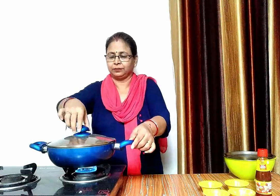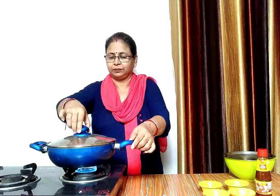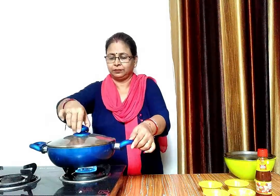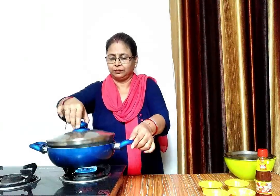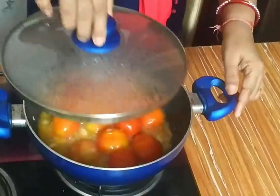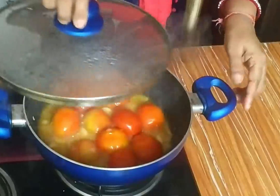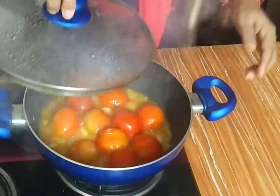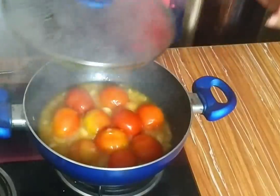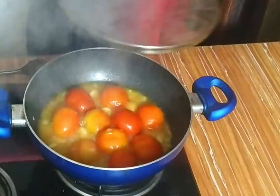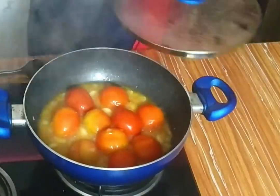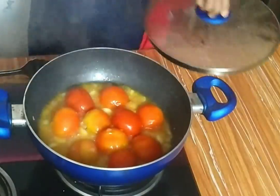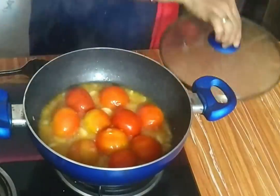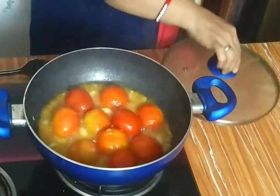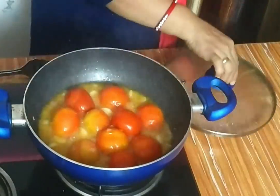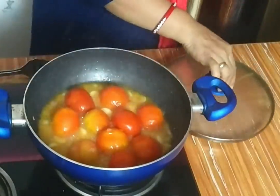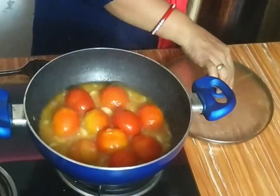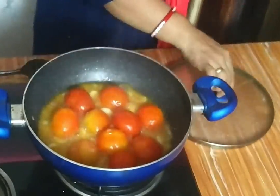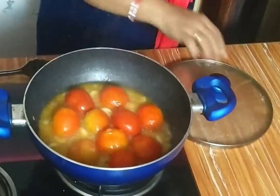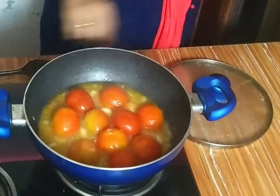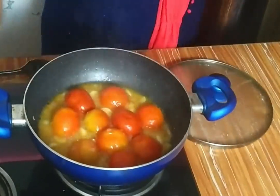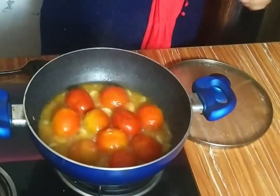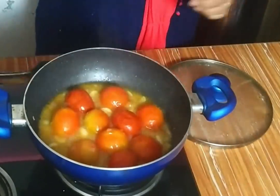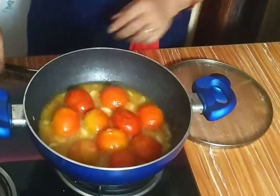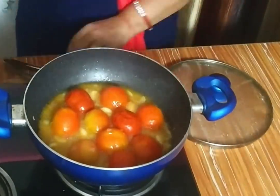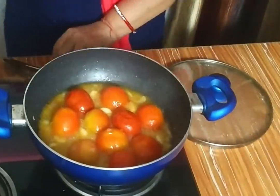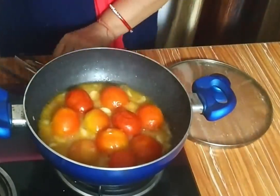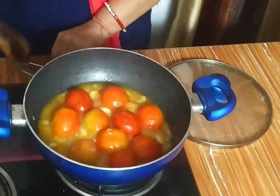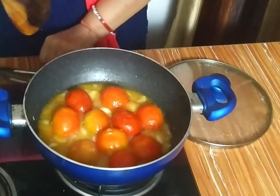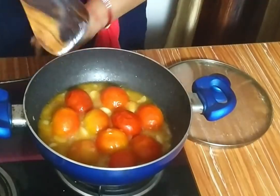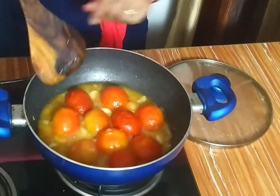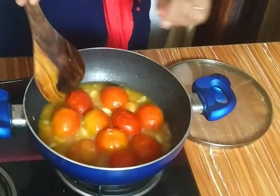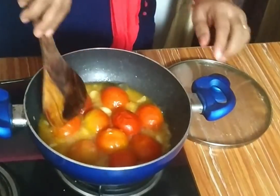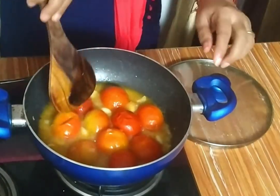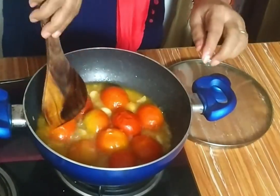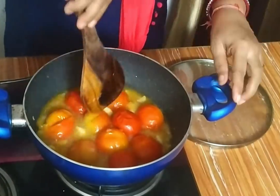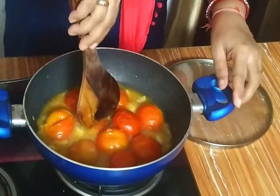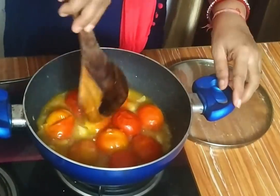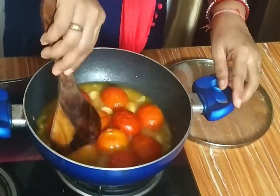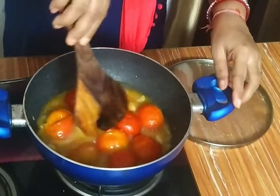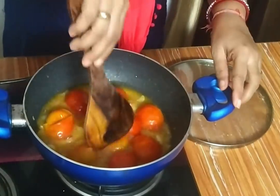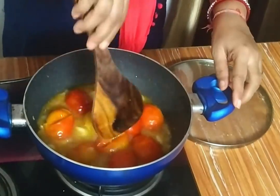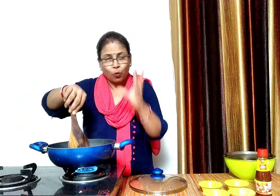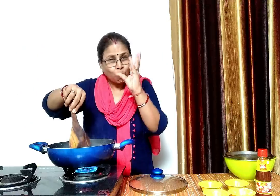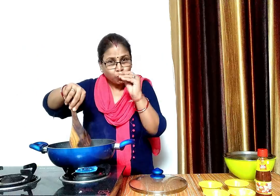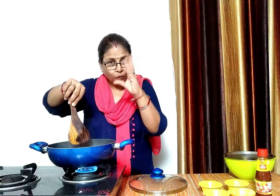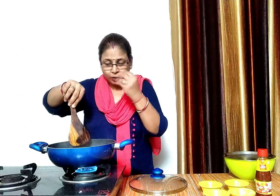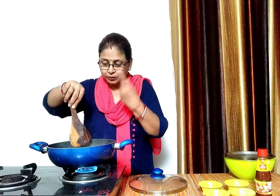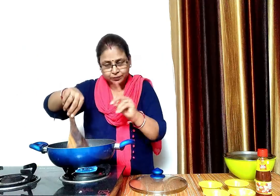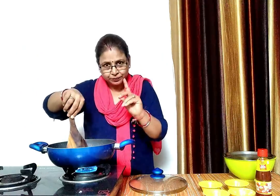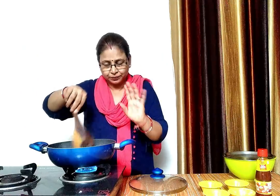टमाटर भी बख चुके